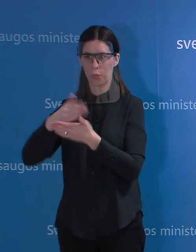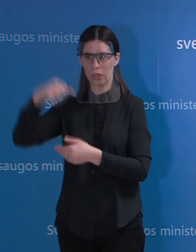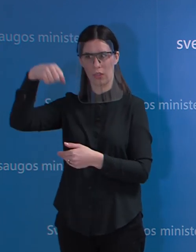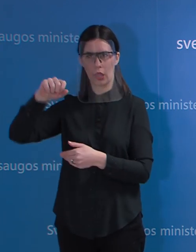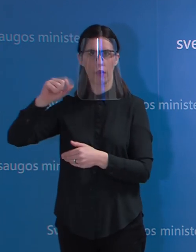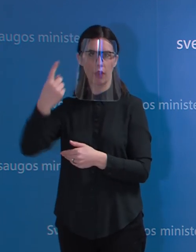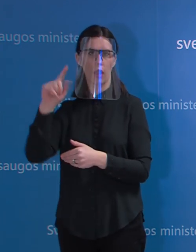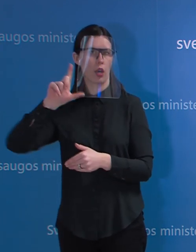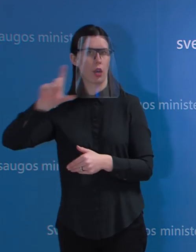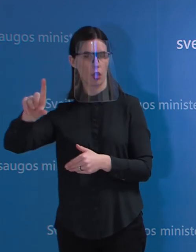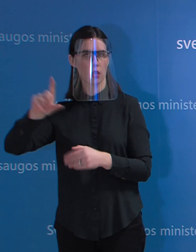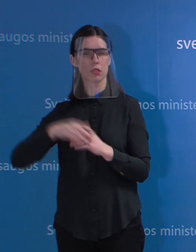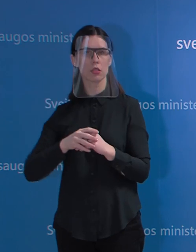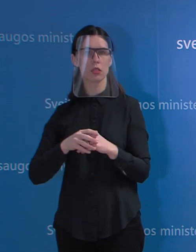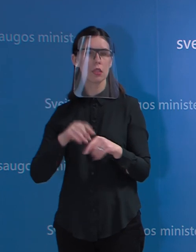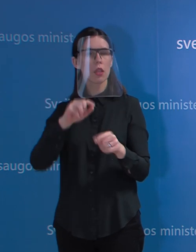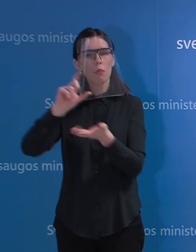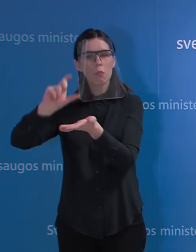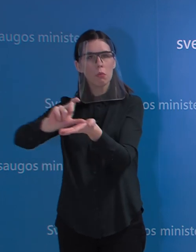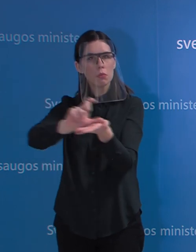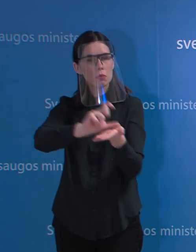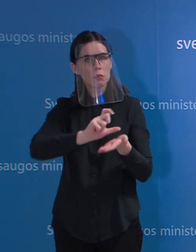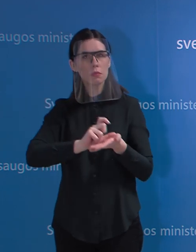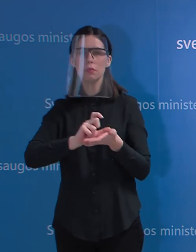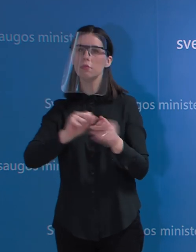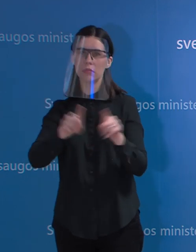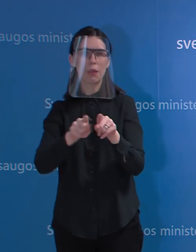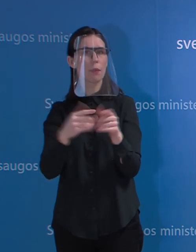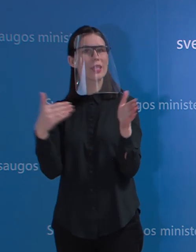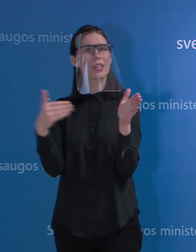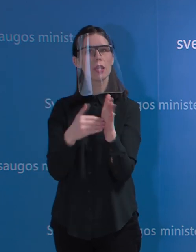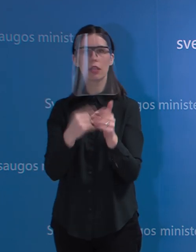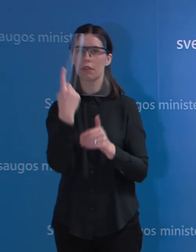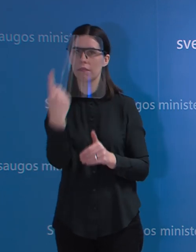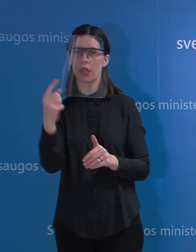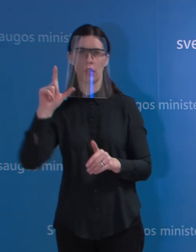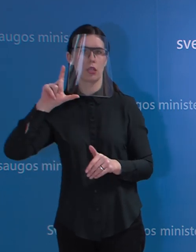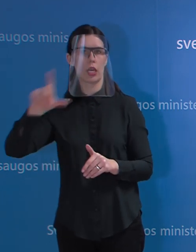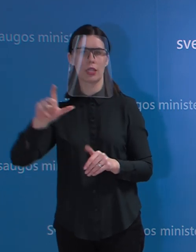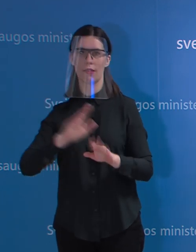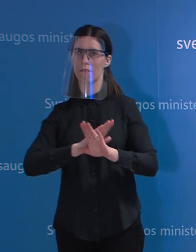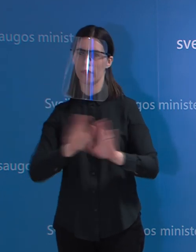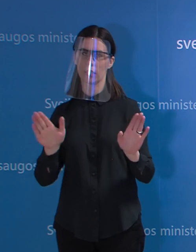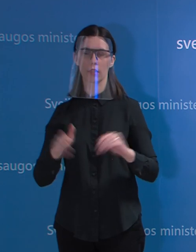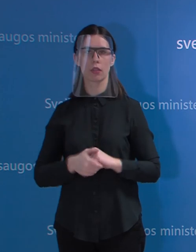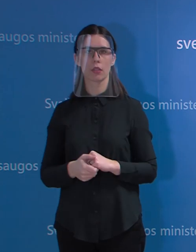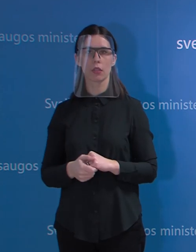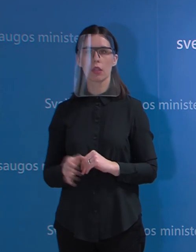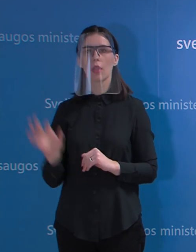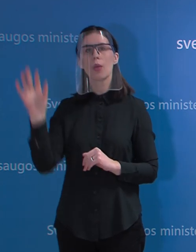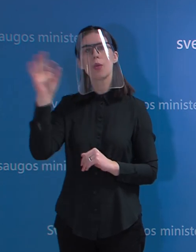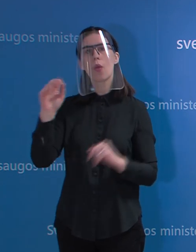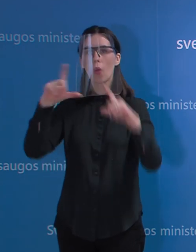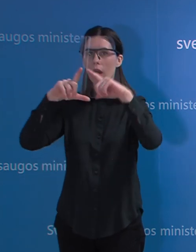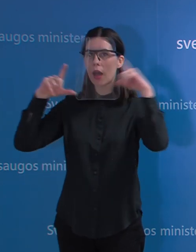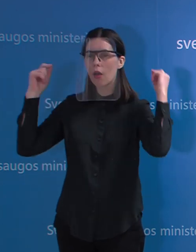litras, tai jų kiekis neturėtų viršyti litrą. Dėl kaukių vėlgi buvo apsispręsta, kad vienas